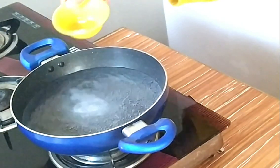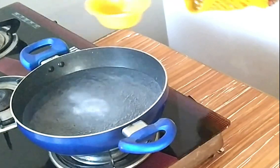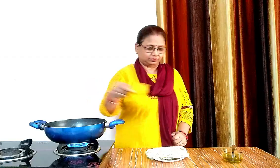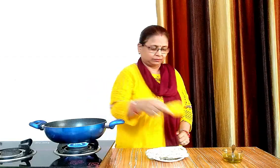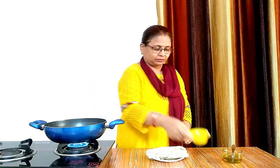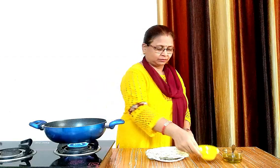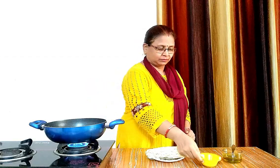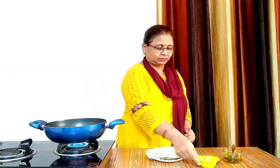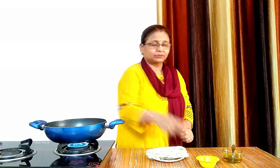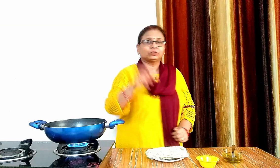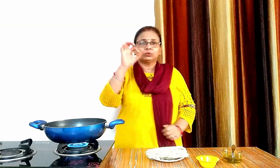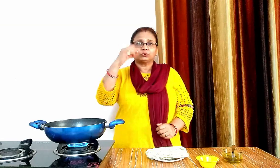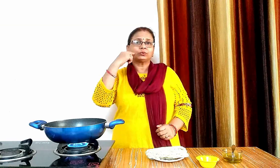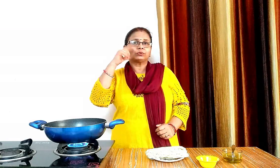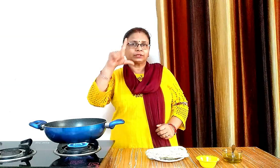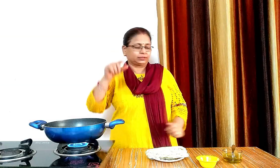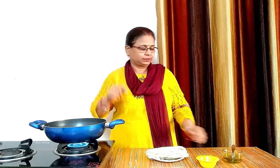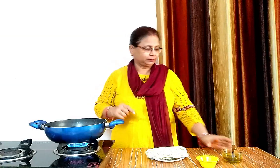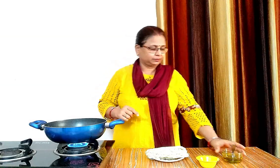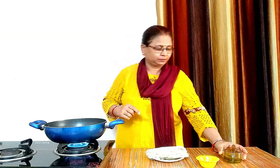इसमें थुड़ा थन्ना मक और एक चमस तेल डालेंगे